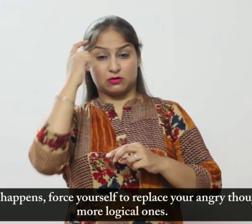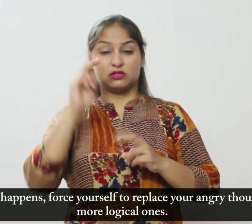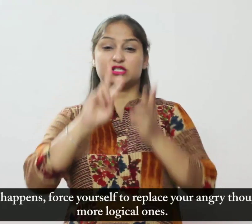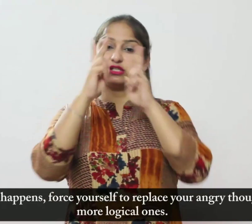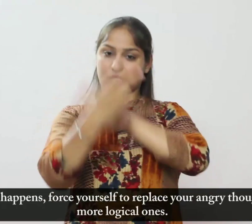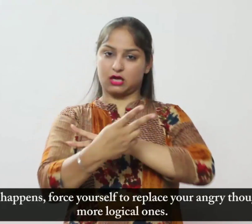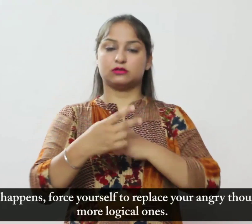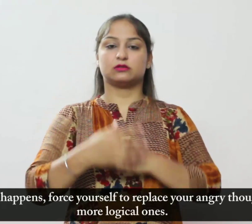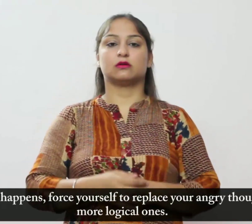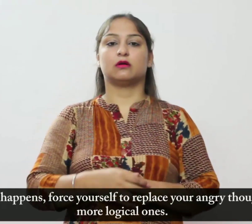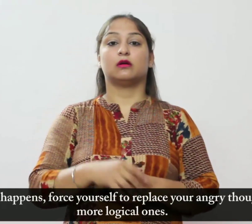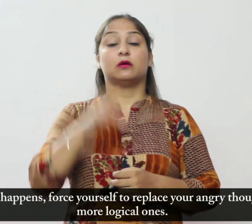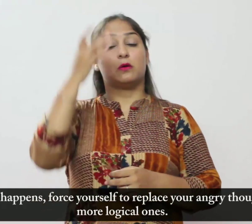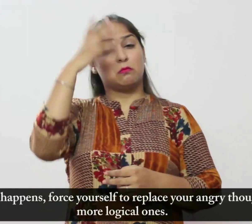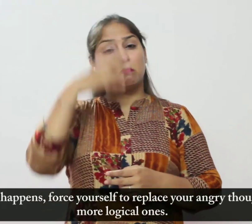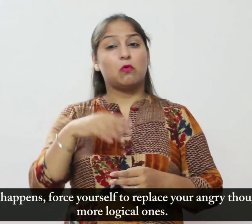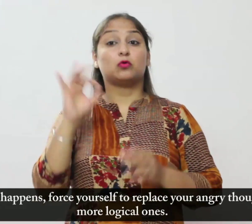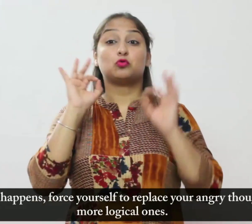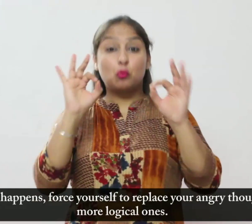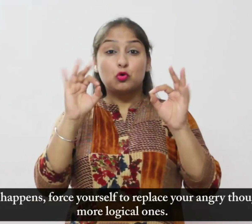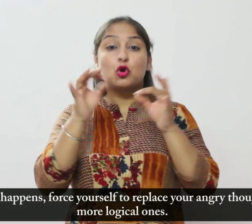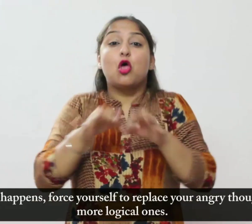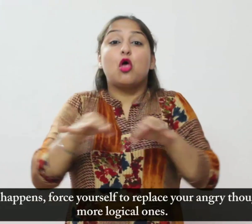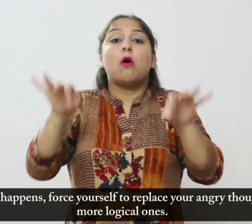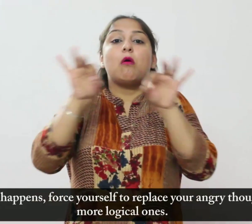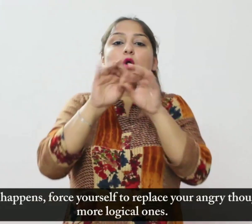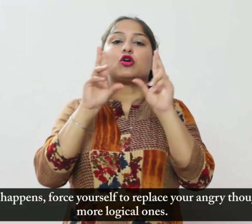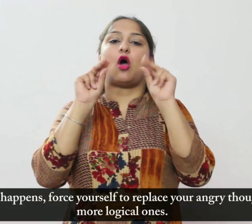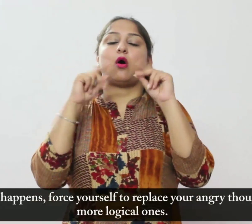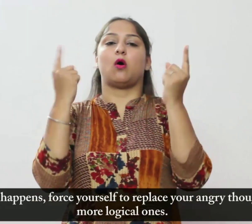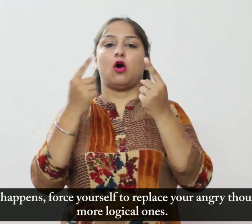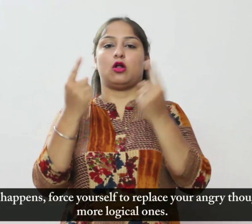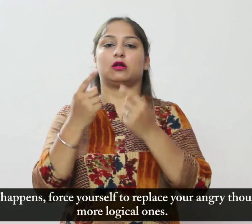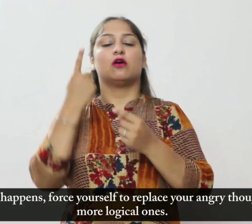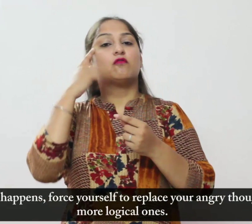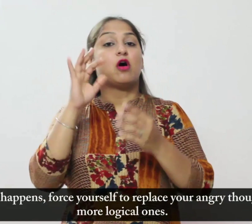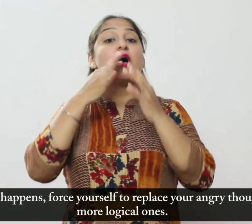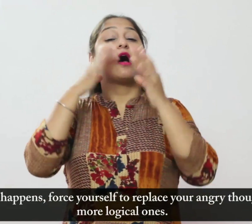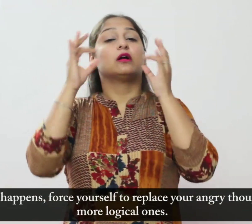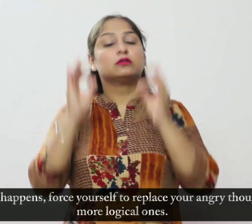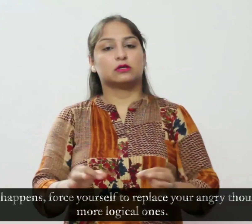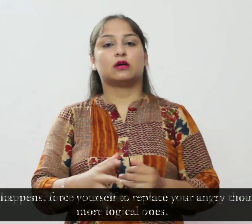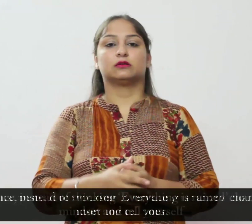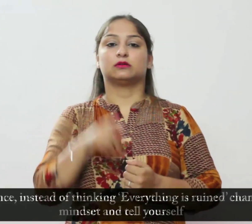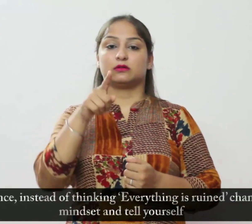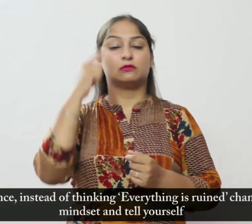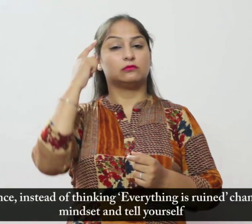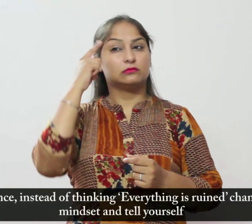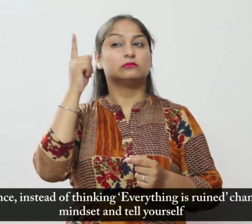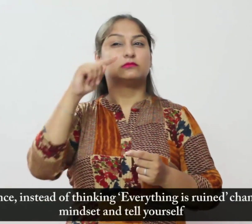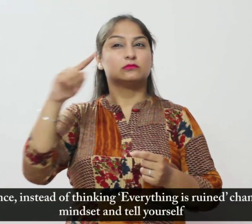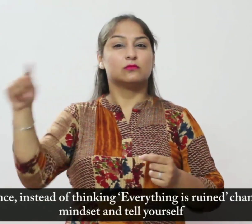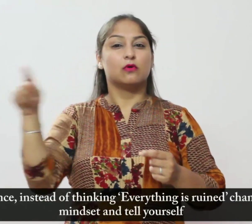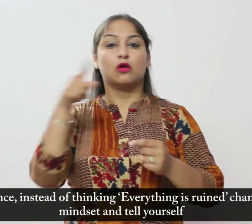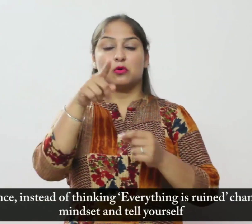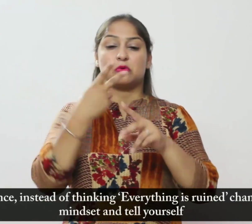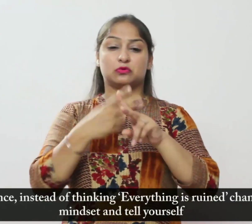लोगों के साथ बदलने के लिए खुद को मजबूर करें उधारन के लिए सब कुछ